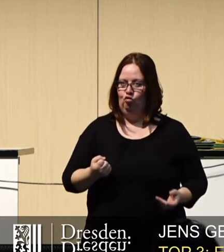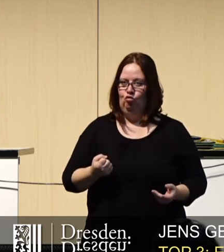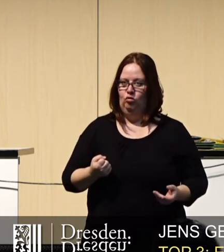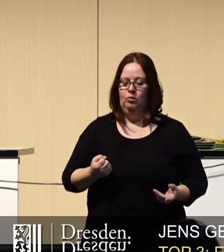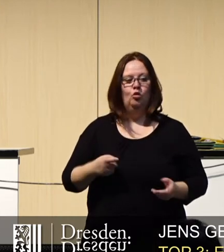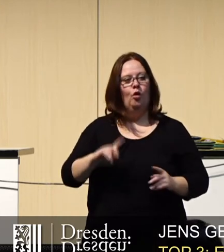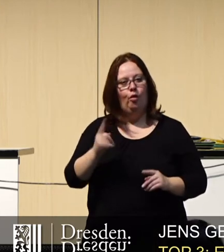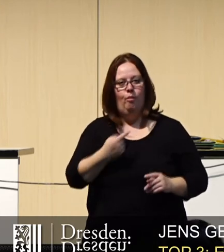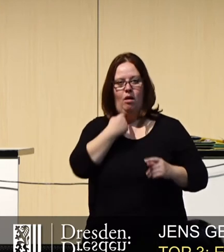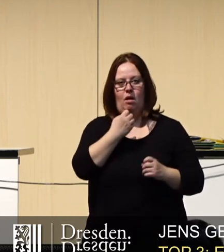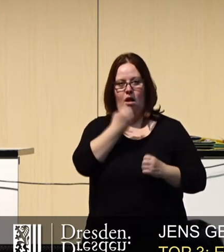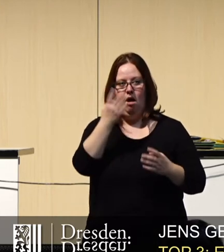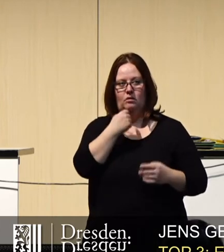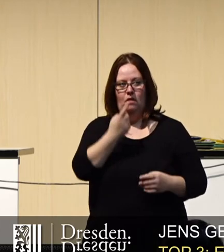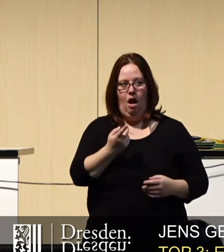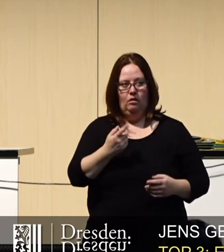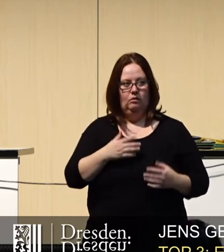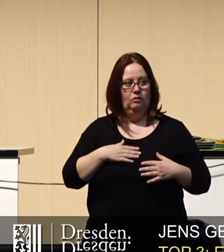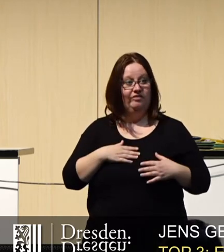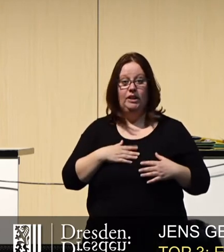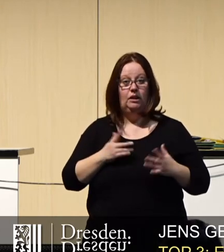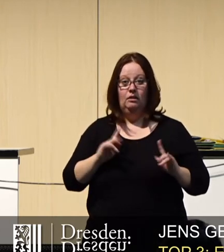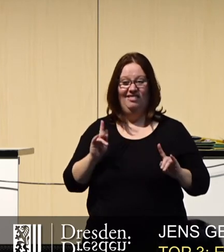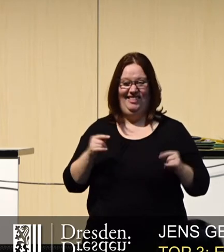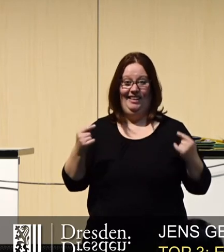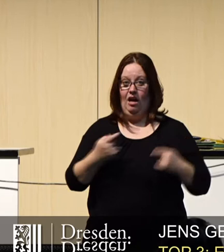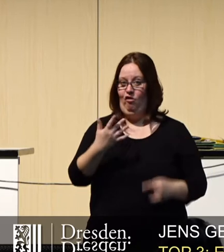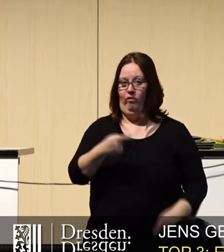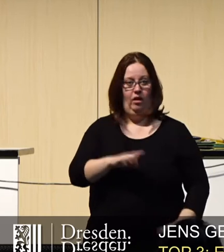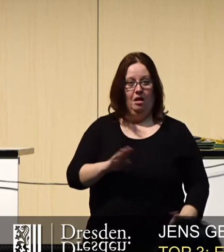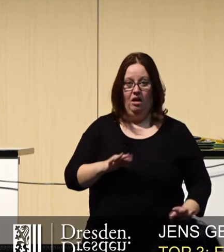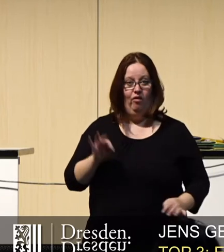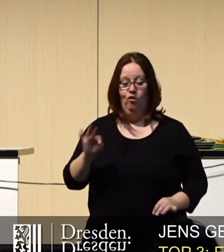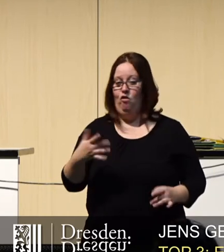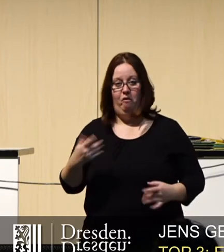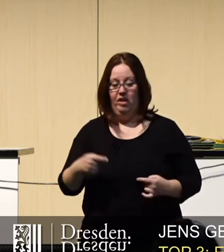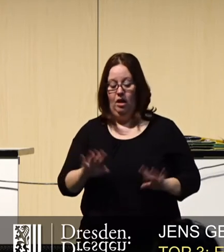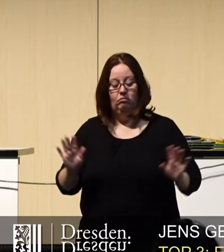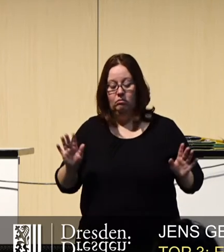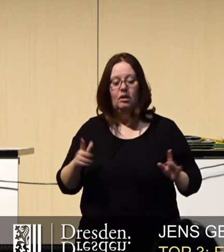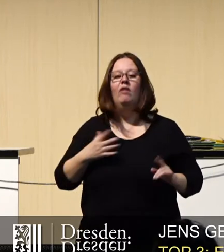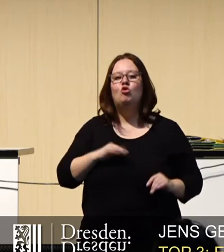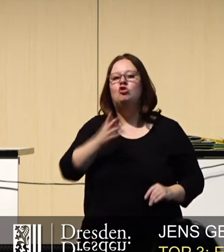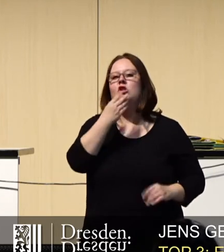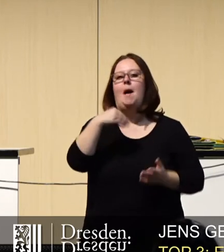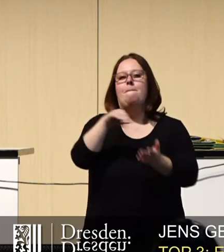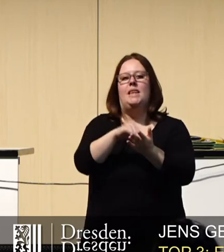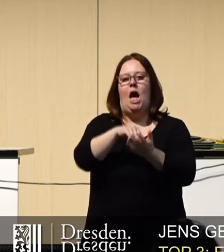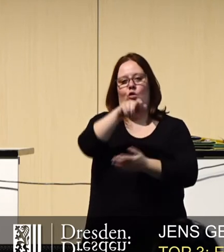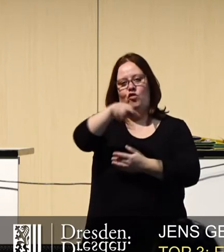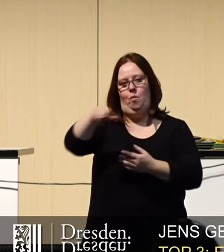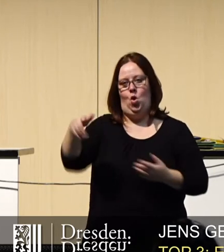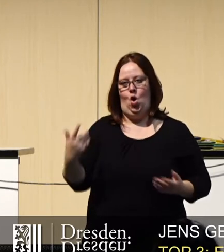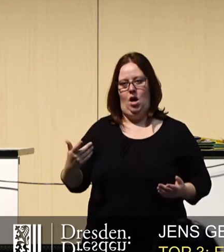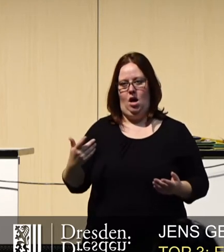will ich noch mal klar sagen, wir sind nicht gegen 5G, nicht für 5G, wir sind für Beteiligung der Bürger.